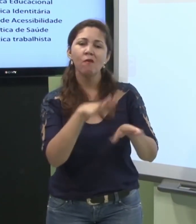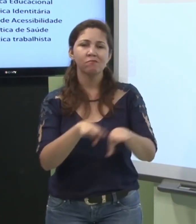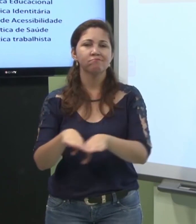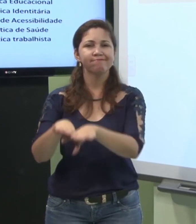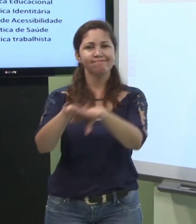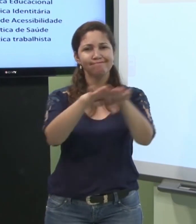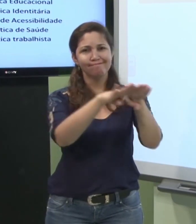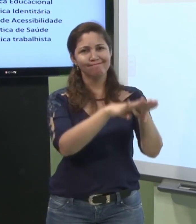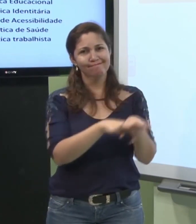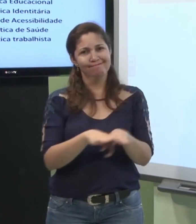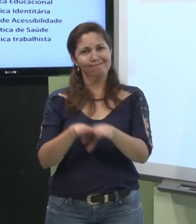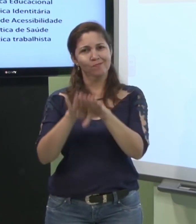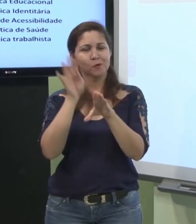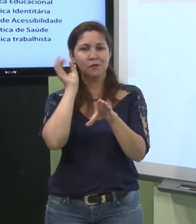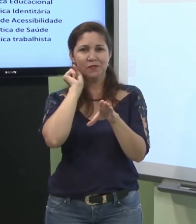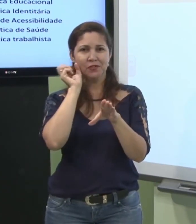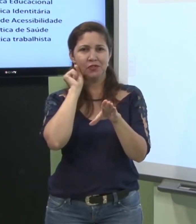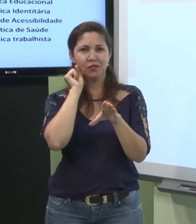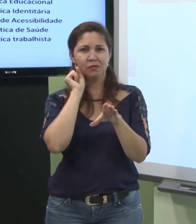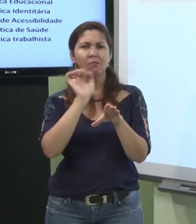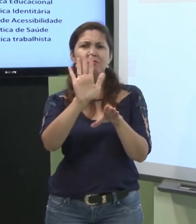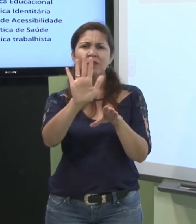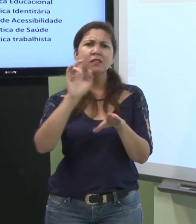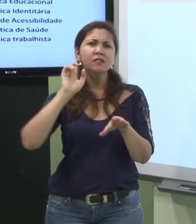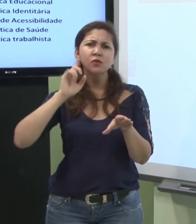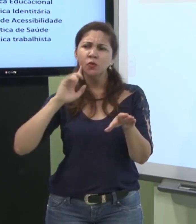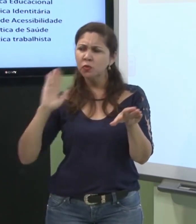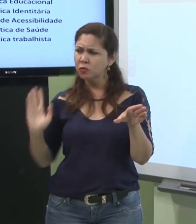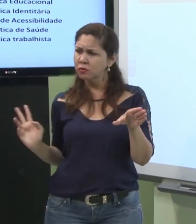tranquilo você ir para a escola e se o surdo for para a escola